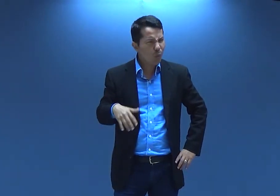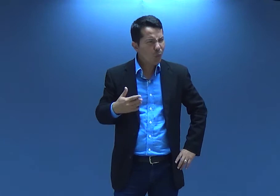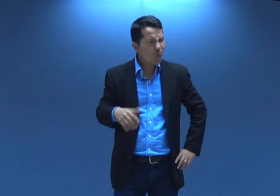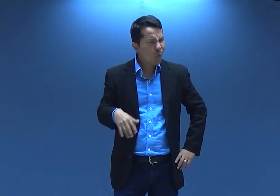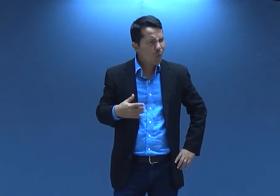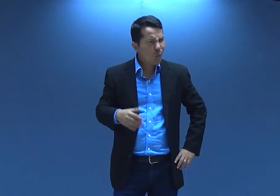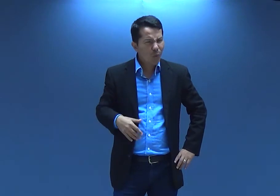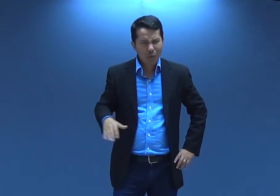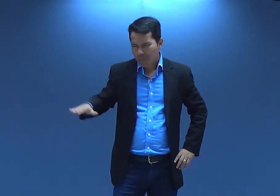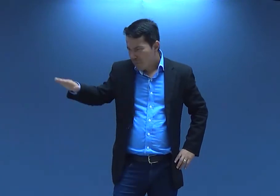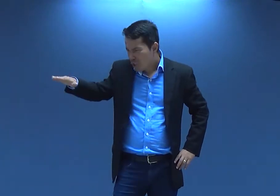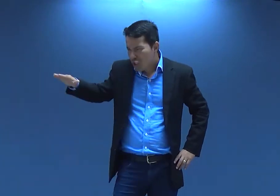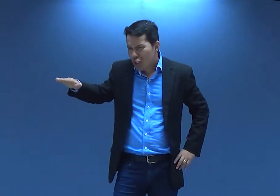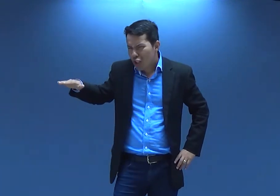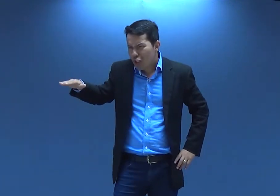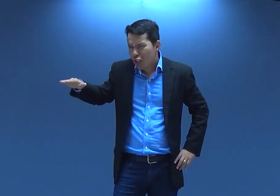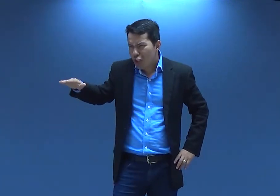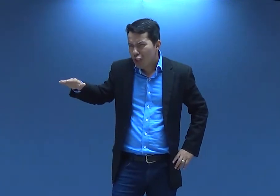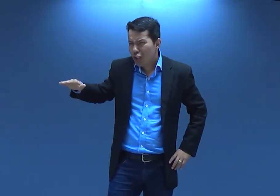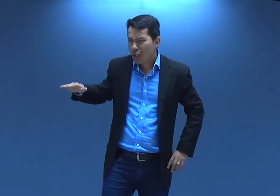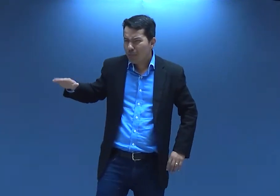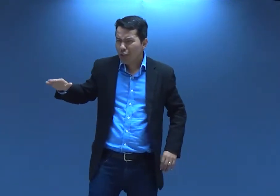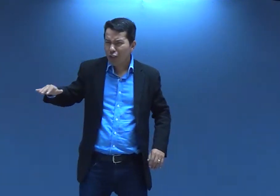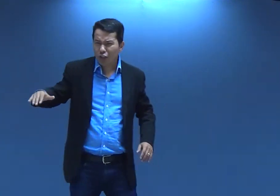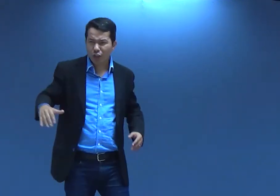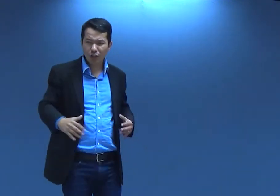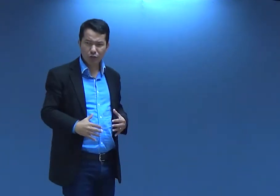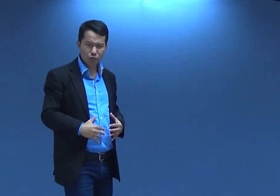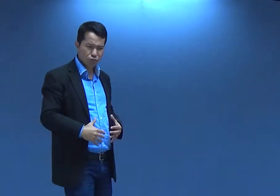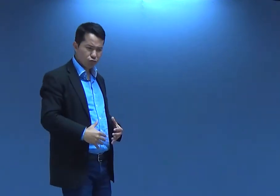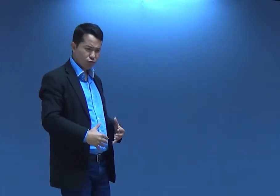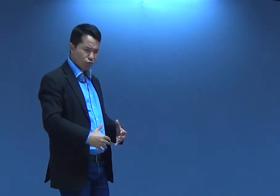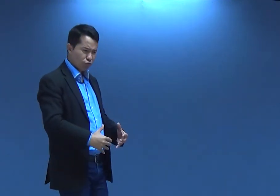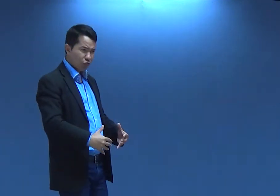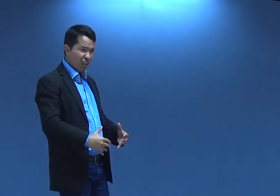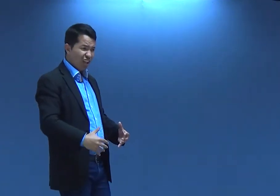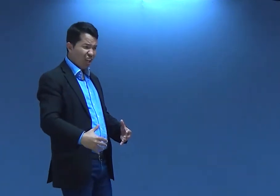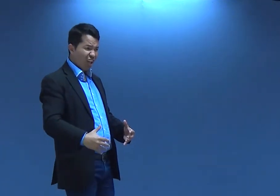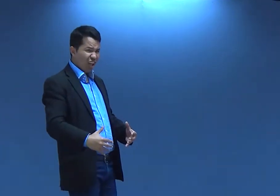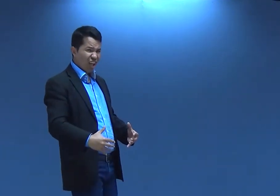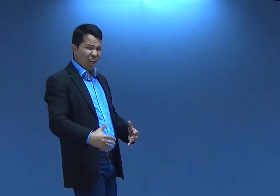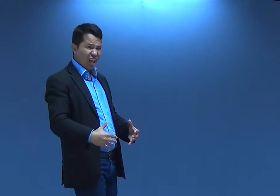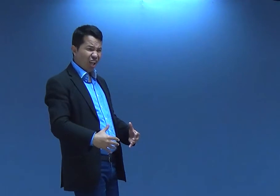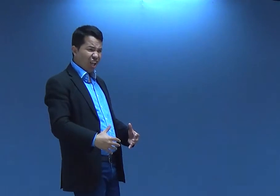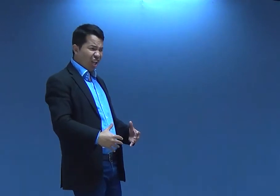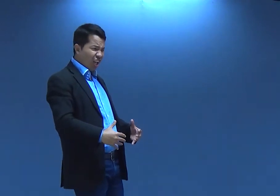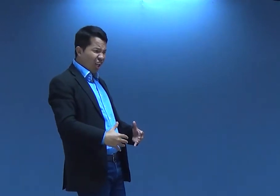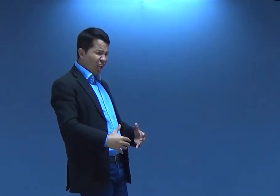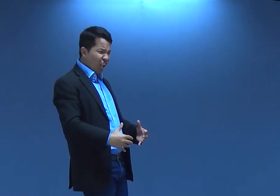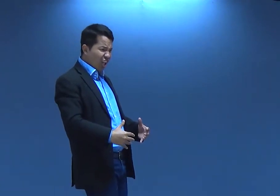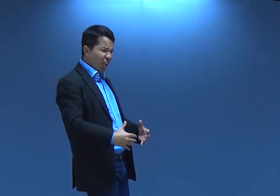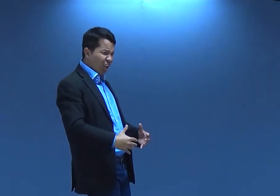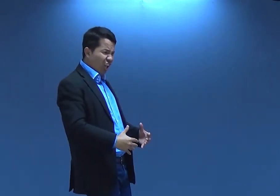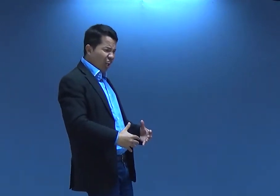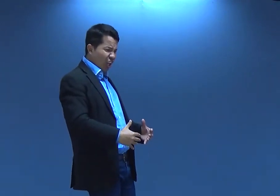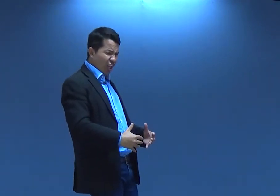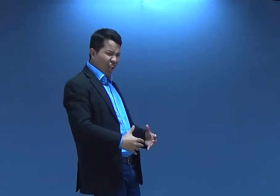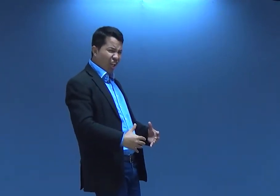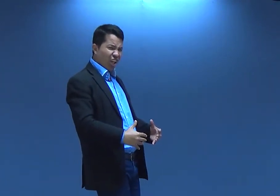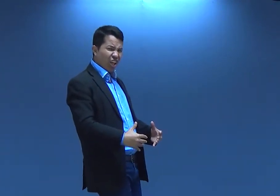nasceu. Né? Uma criança pequenininha. Pensou? Com barrigão, carregando Jesus ali, né?